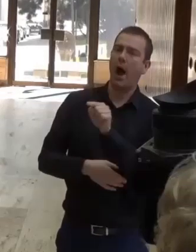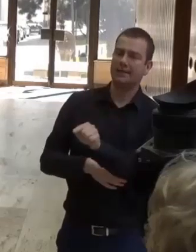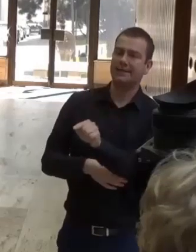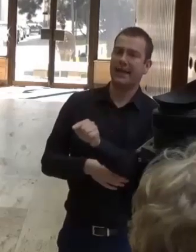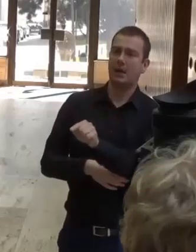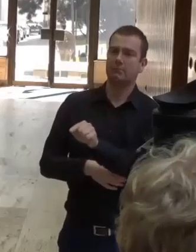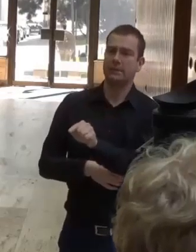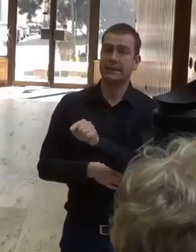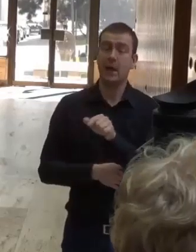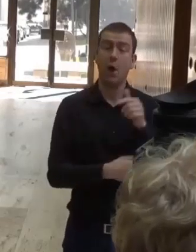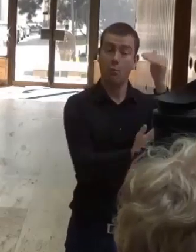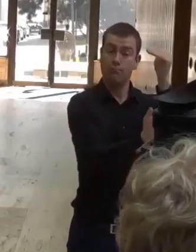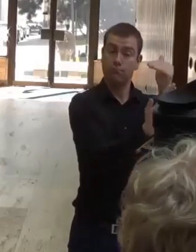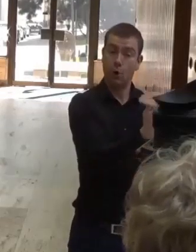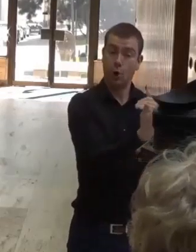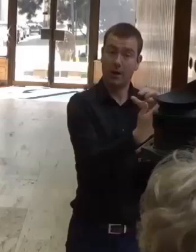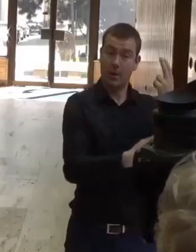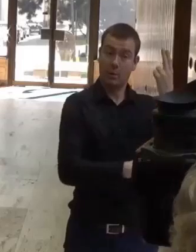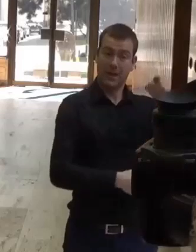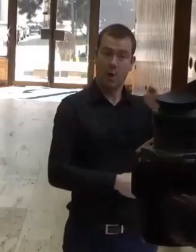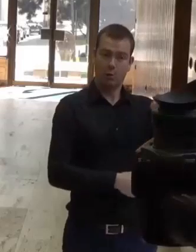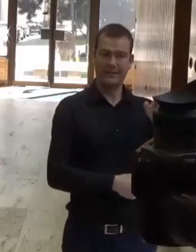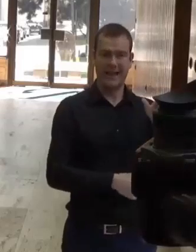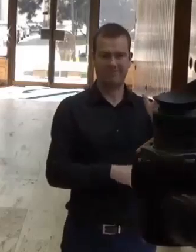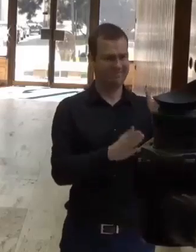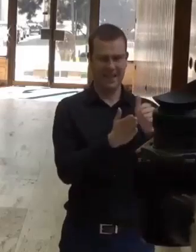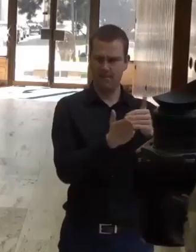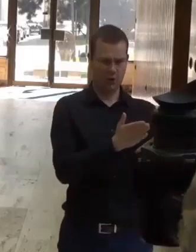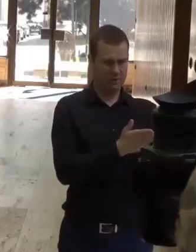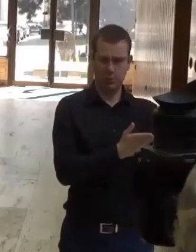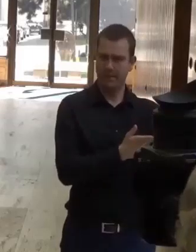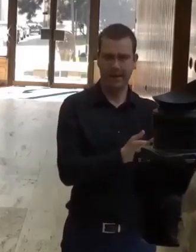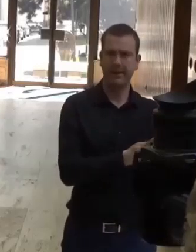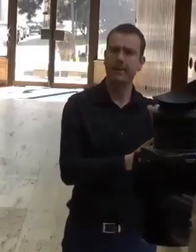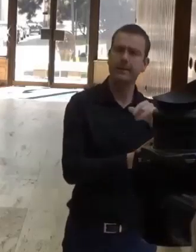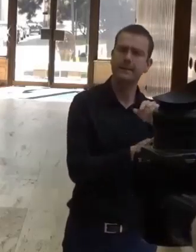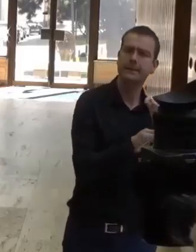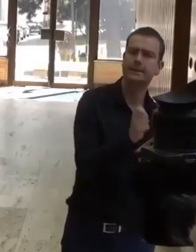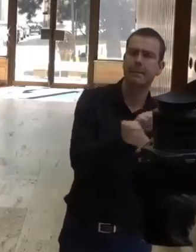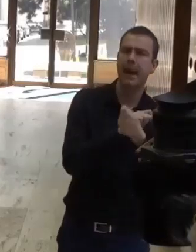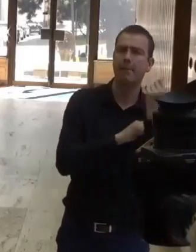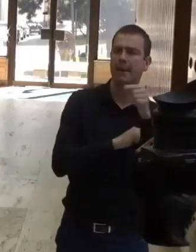operačných programov a na podporu malých a stredných podnikov a živnostníkov.